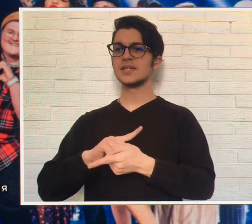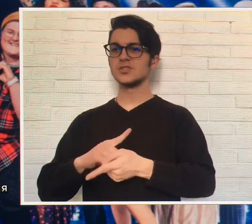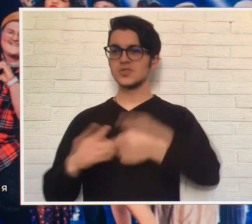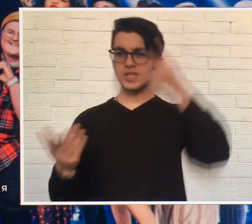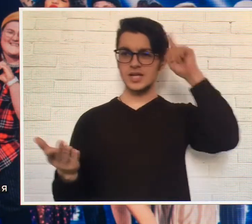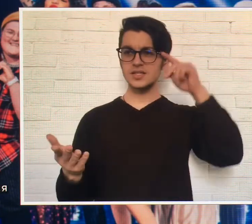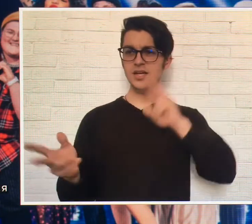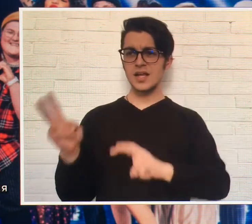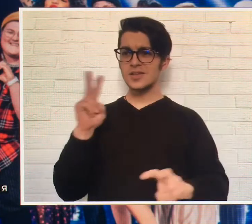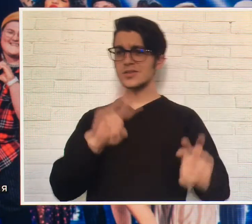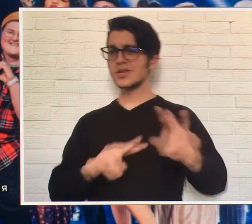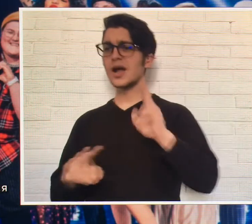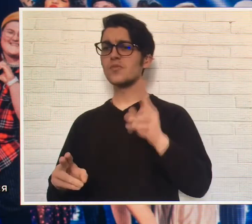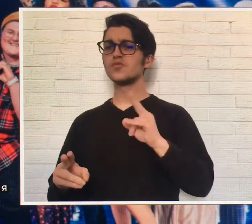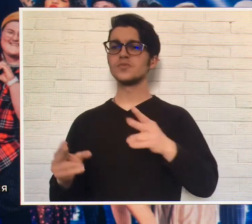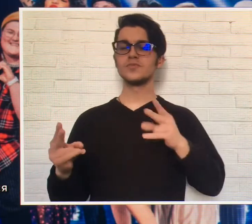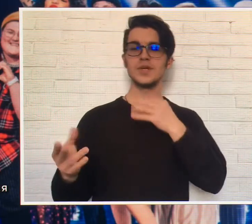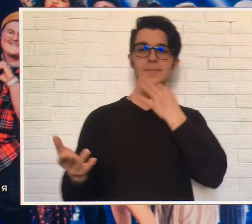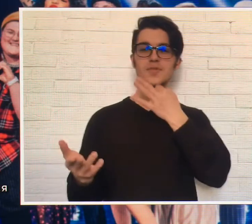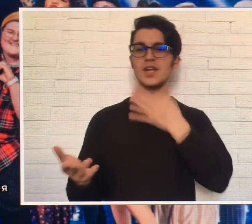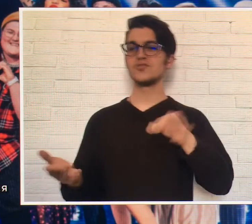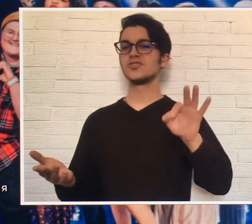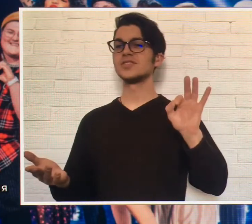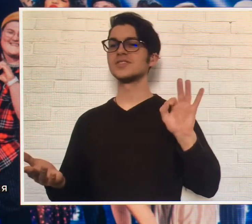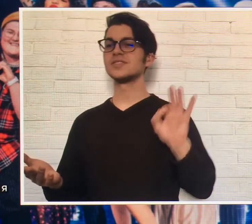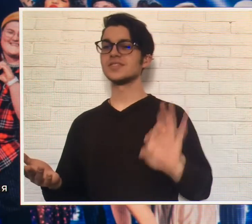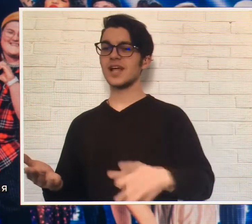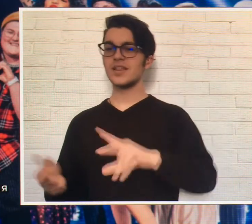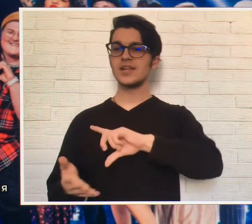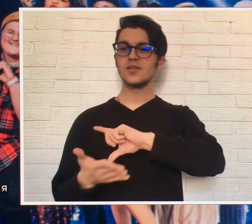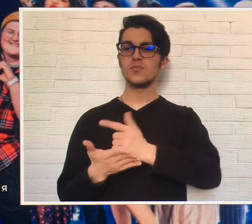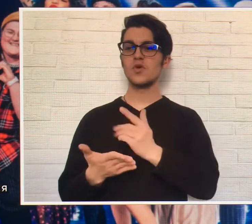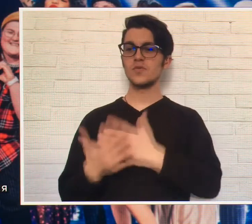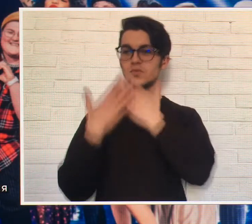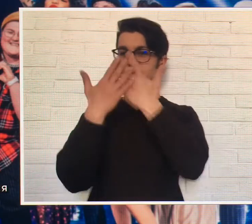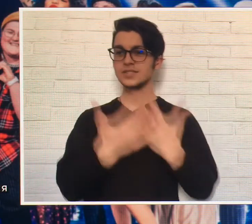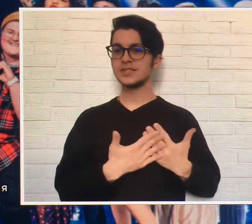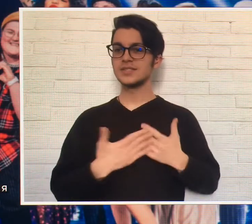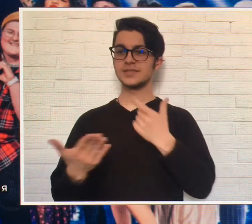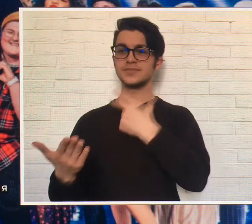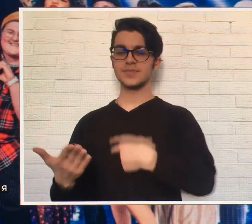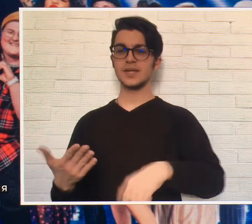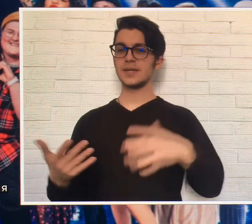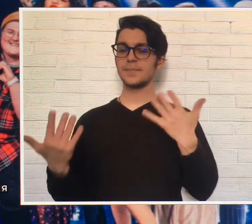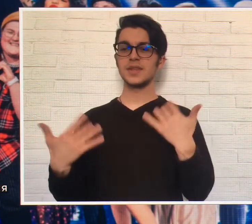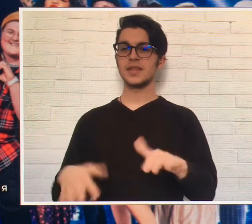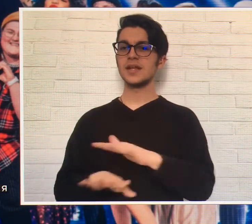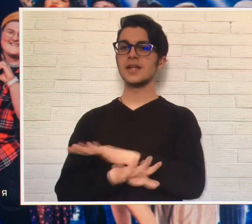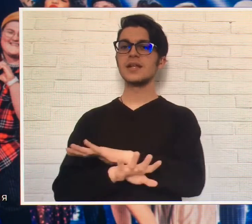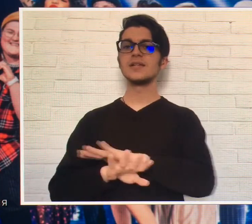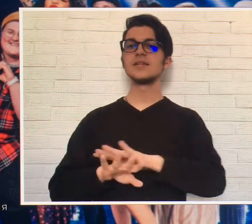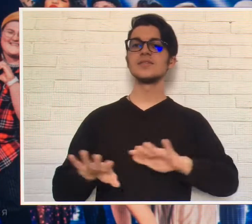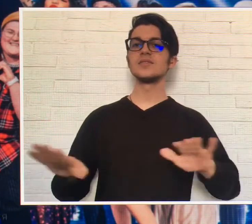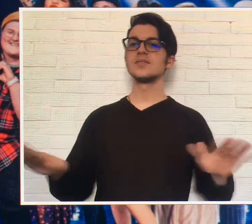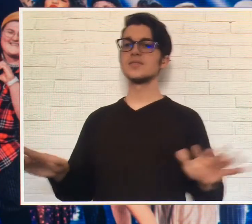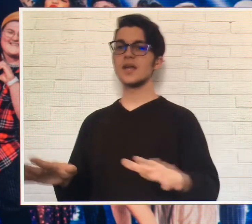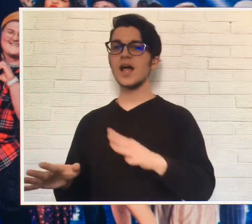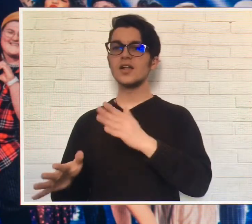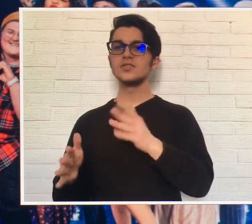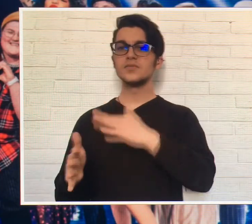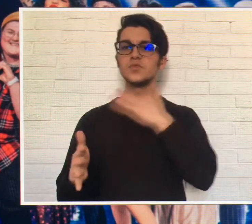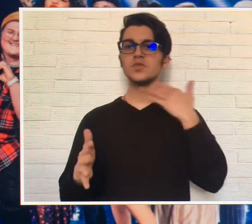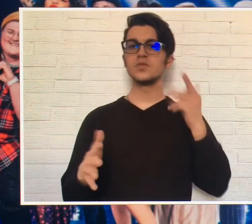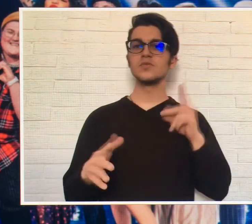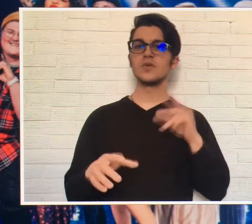все менять. Знаешь, найдется, кому ты понравишься, Главное, любовь к себе не потерять. Как же